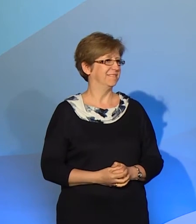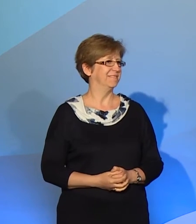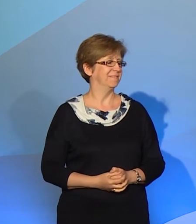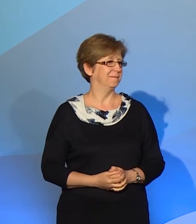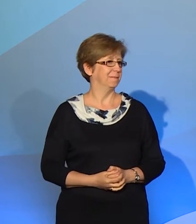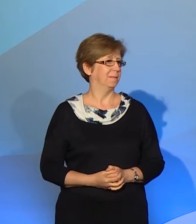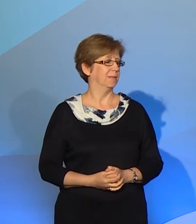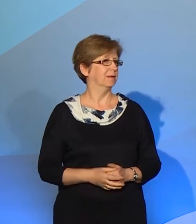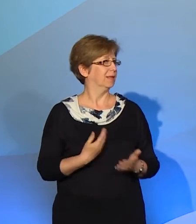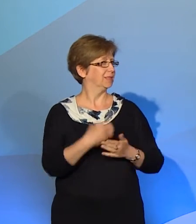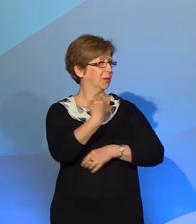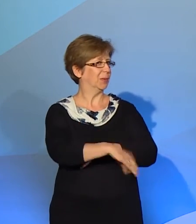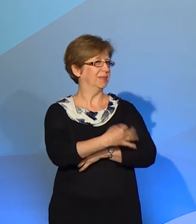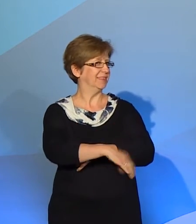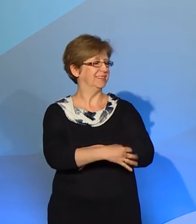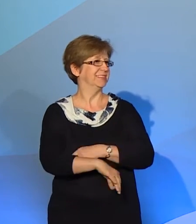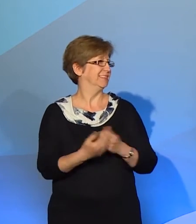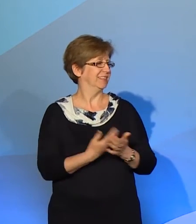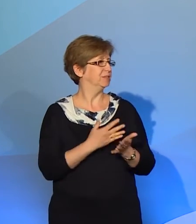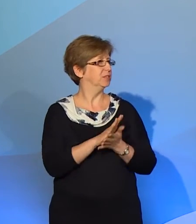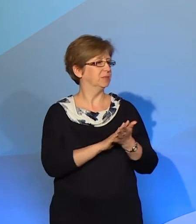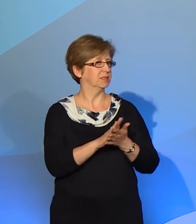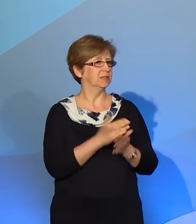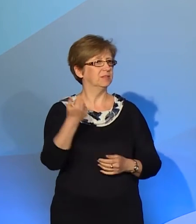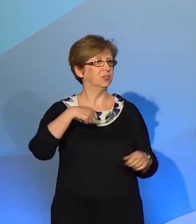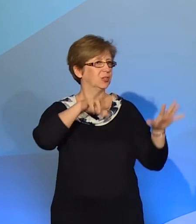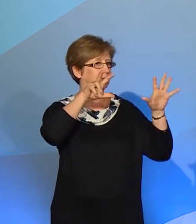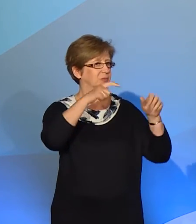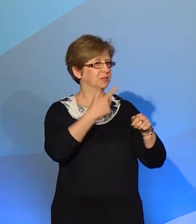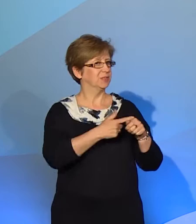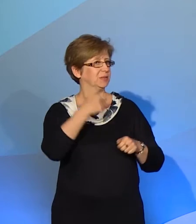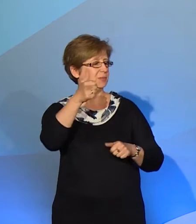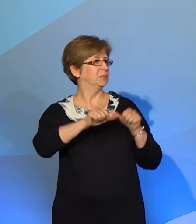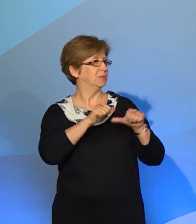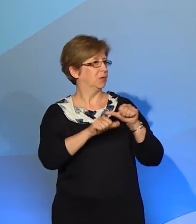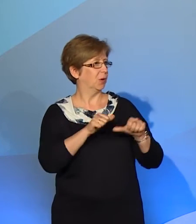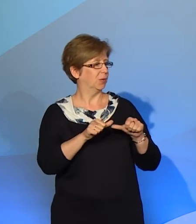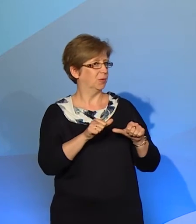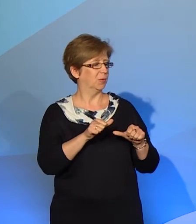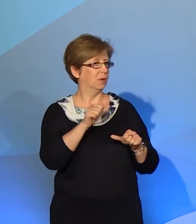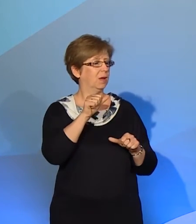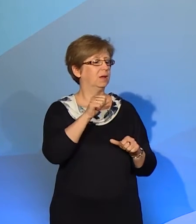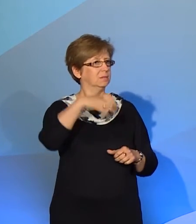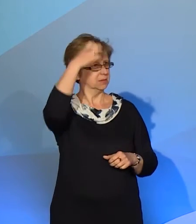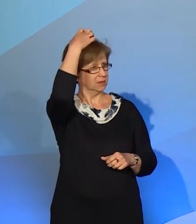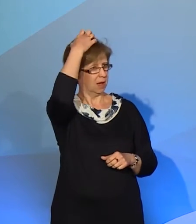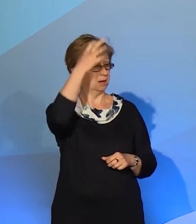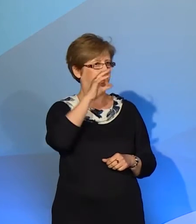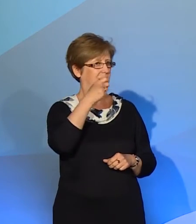Dlaczego? W 1821 roku Aleksander I wydał dekret, który